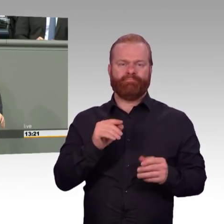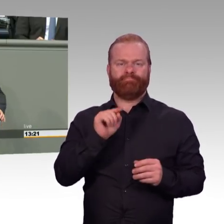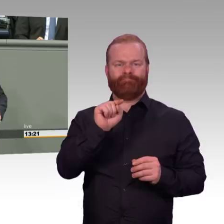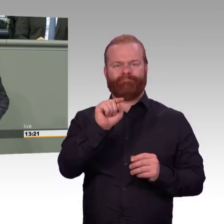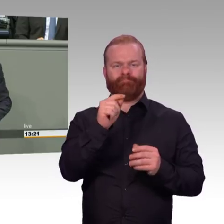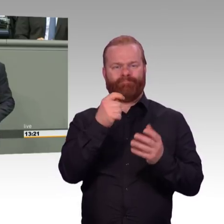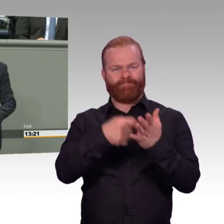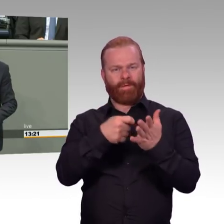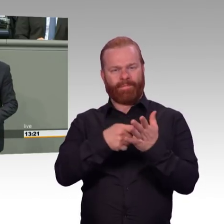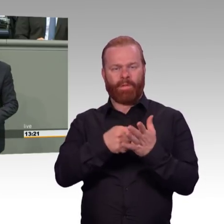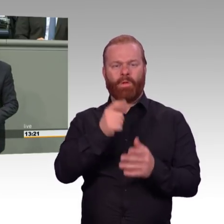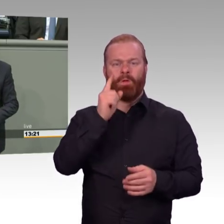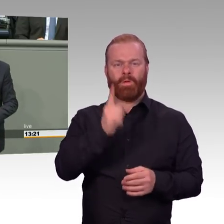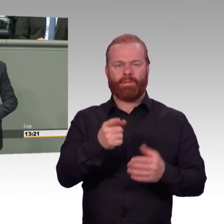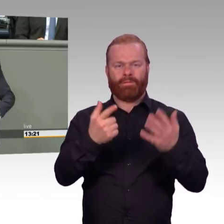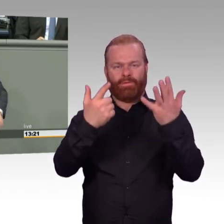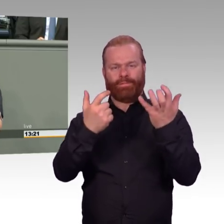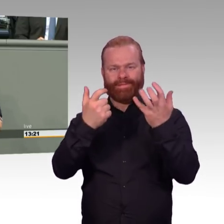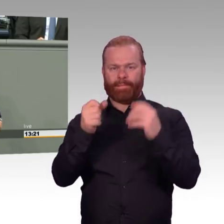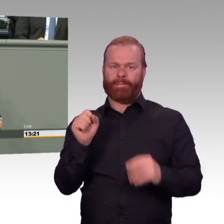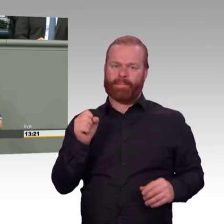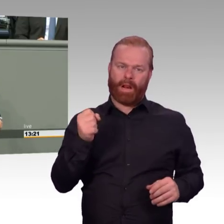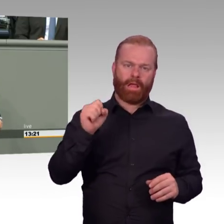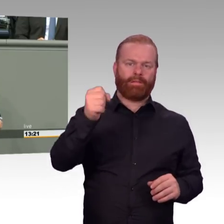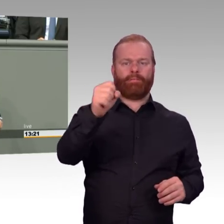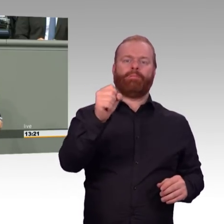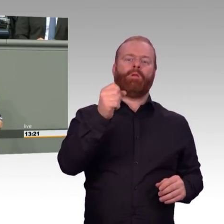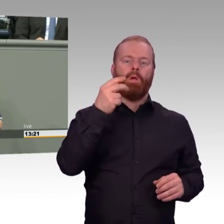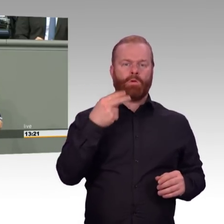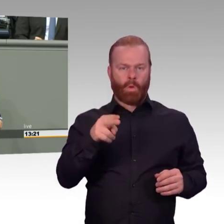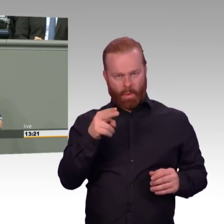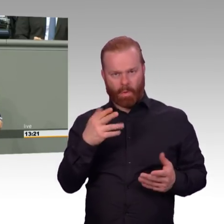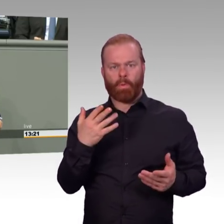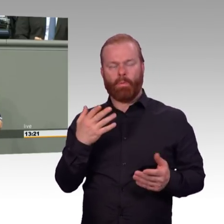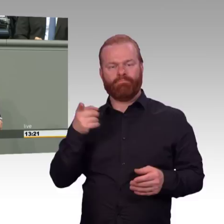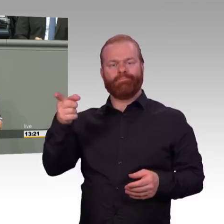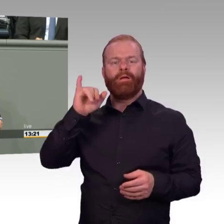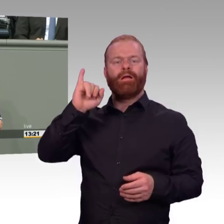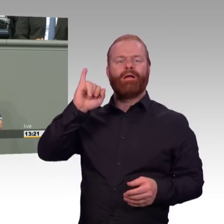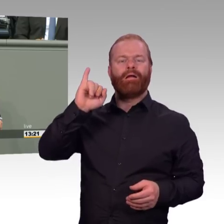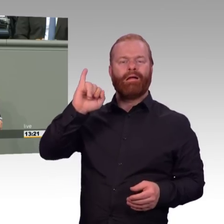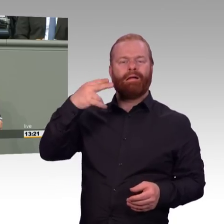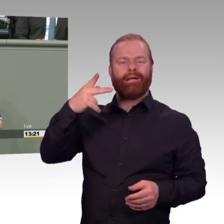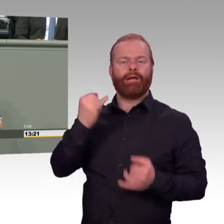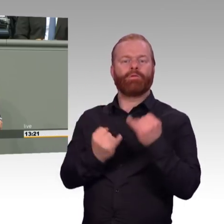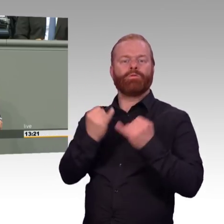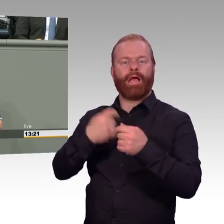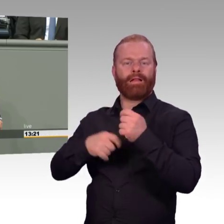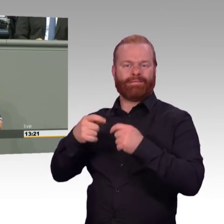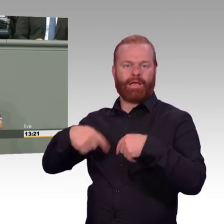mit gesundem Menschenverstand mehr nachvollziehbar. Der Wissenschaftsjournalist Nigel Calder prophezeite 1998, im ich zitiere mit